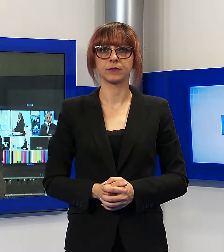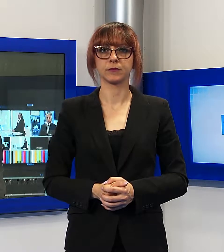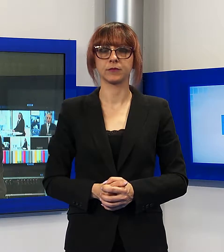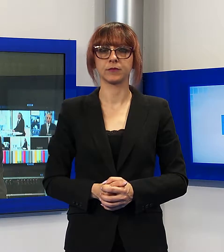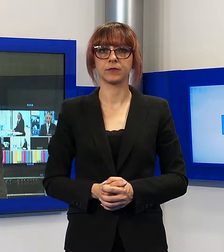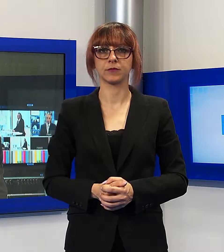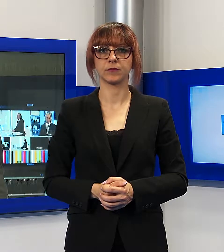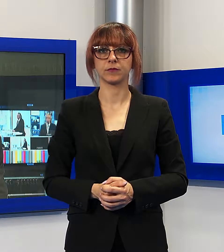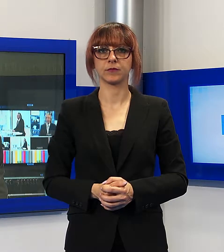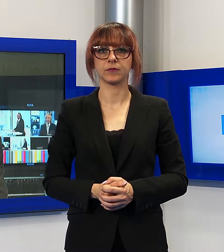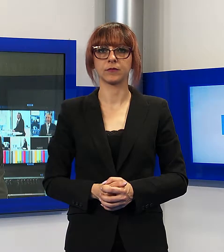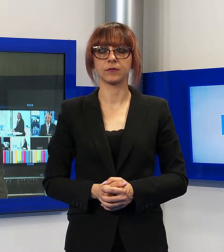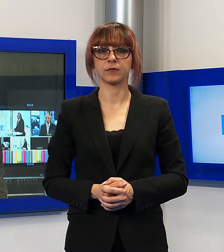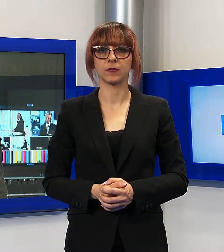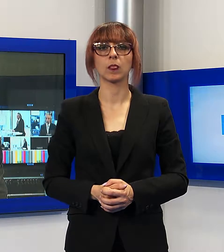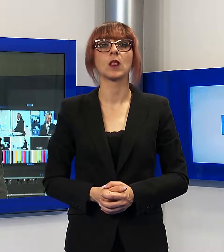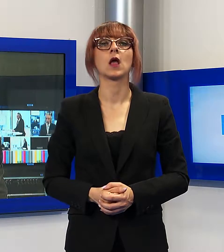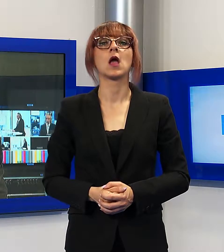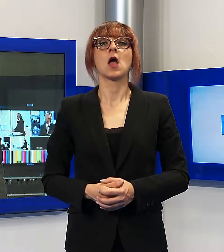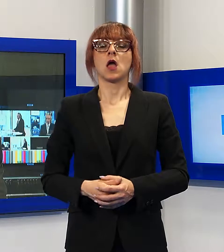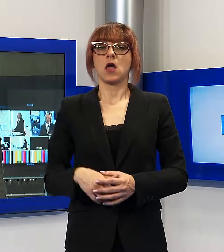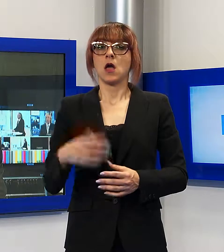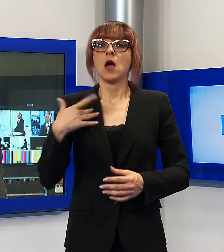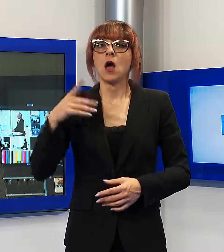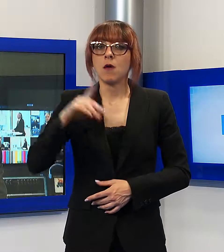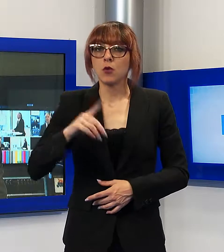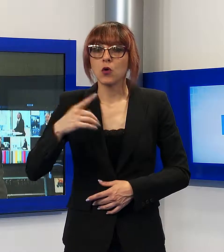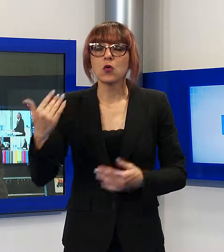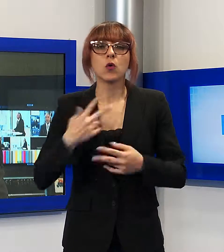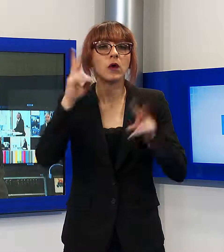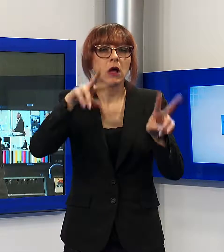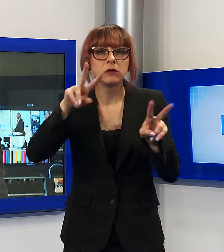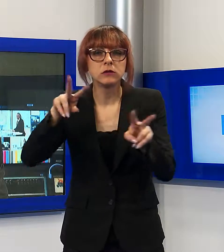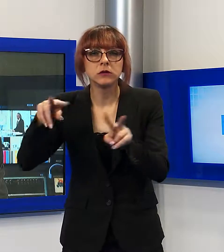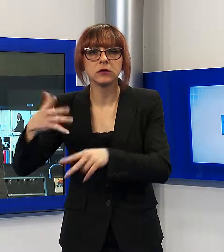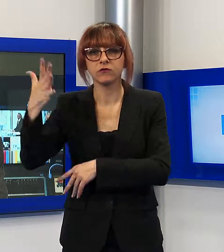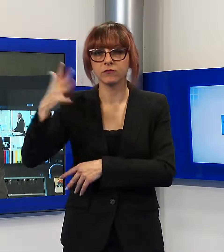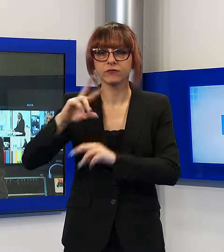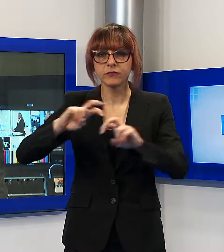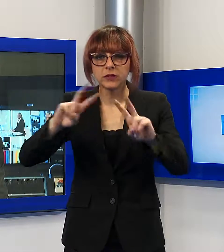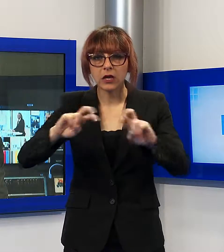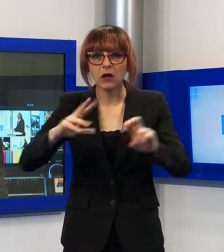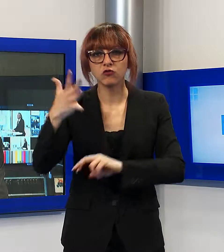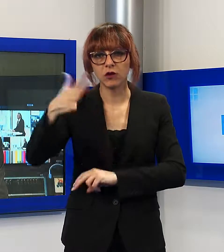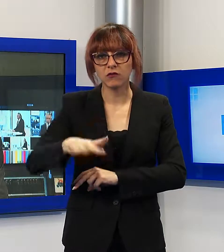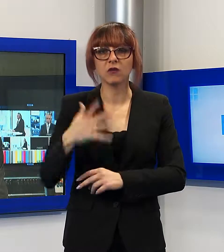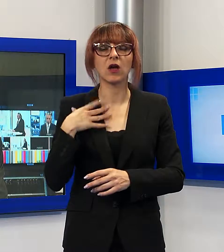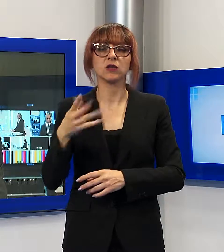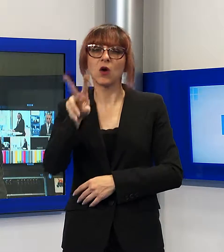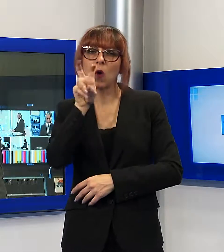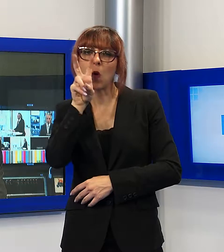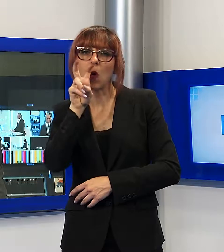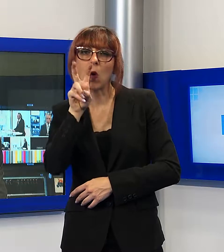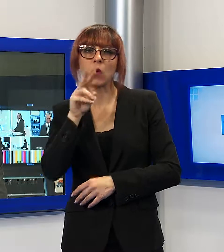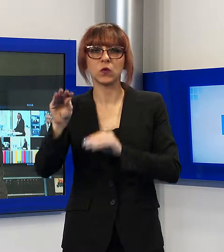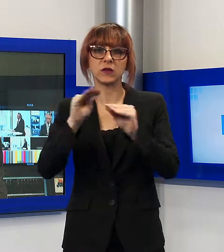della Procura, i rumori e i cattivi odori dalla nuova sede operativa di Sistema Ambiente a San Pietro a Vico finiranno al centro di un processo